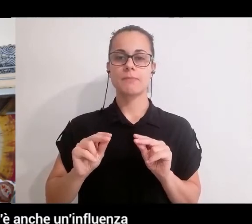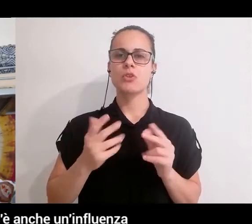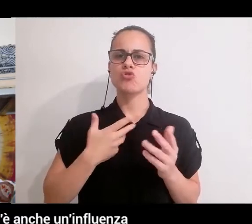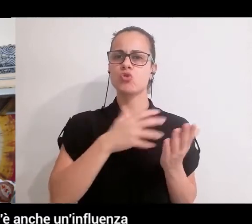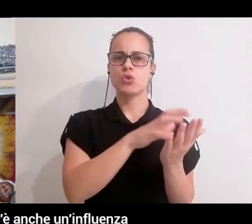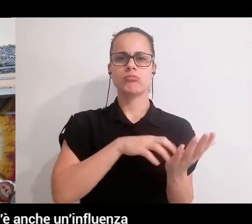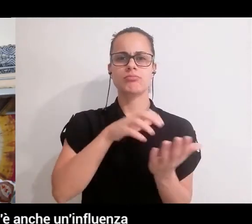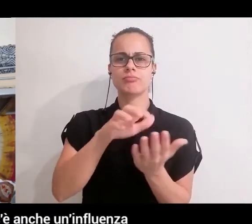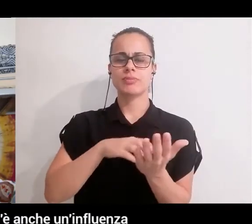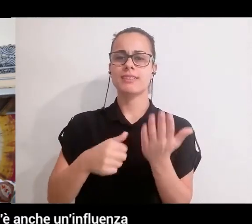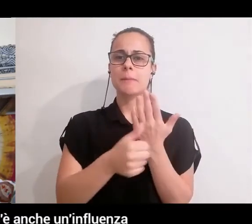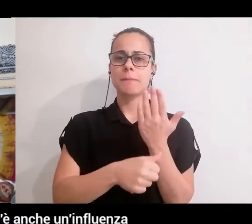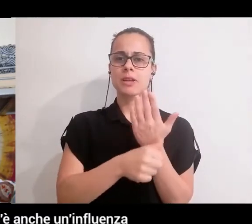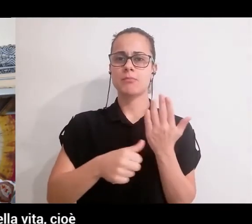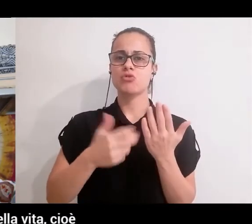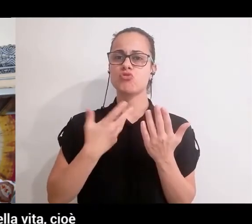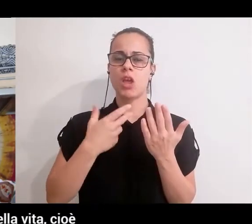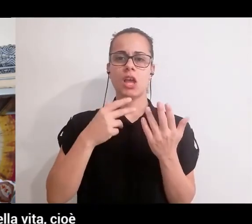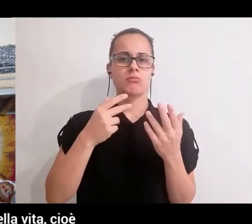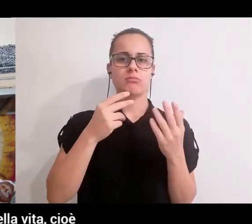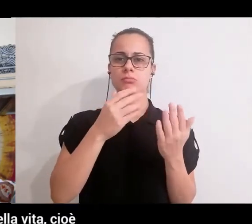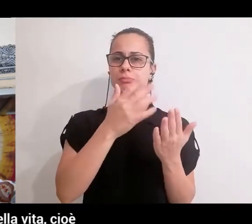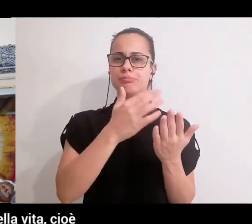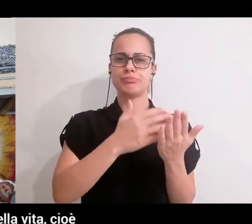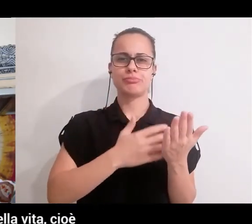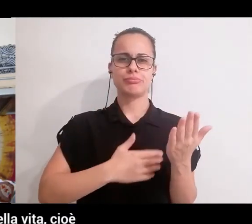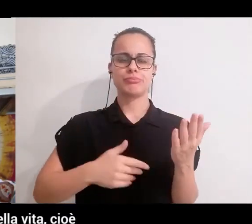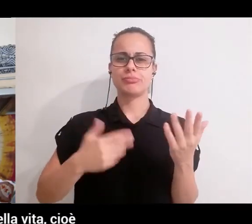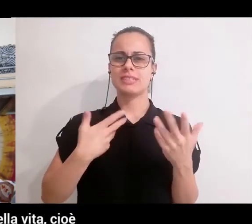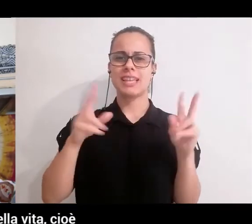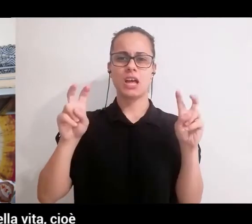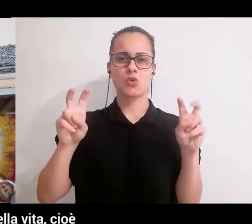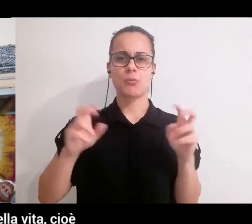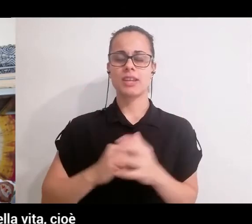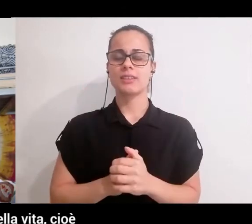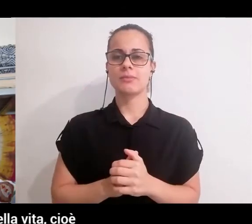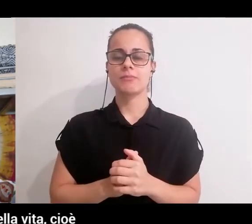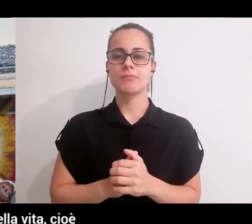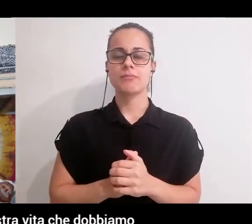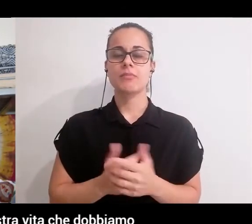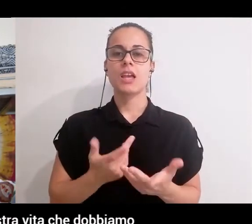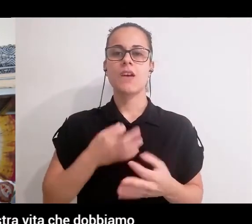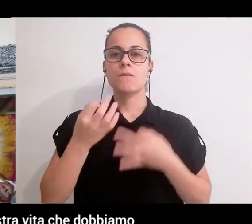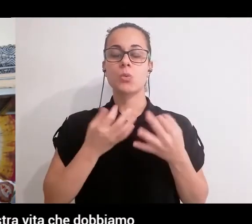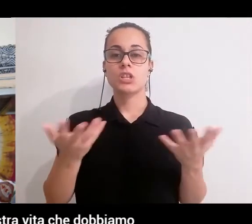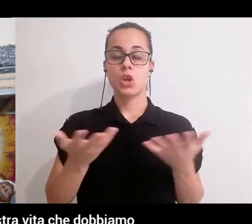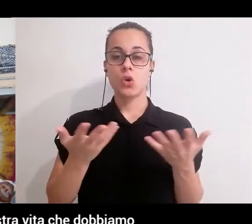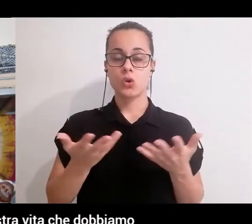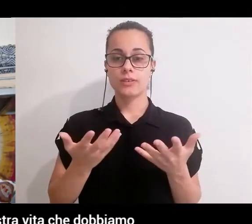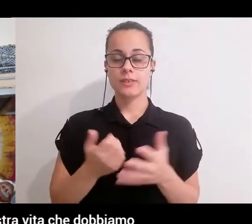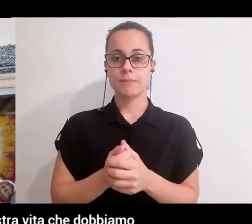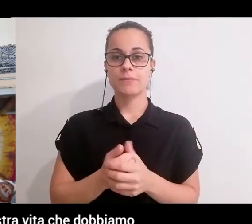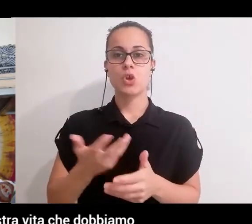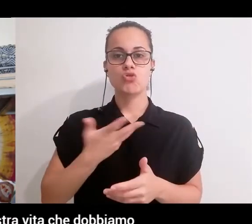argomenti, quindi sicuramente c'è anche un'influenza karmica rispetto a quello che ci accade nella vita. Cioè ci sono determinate